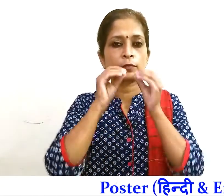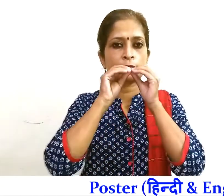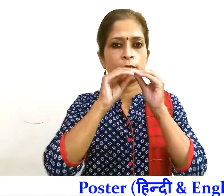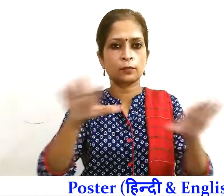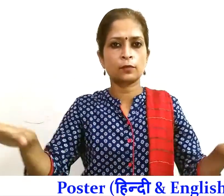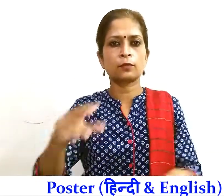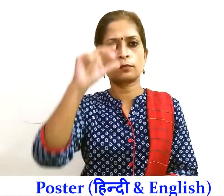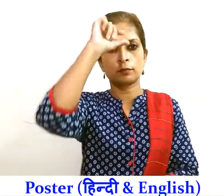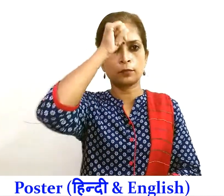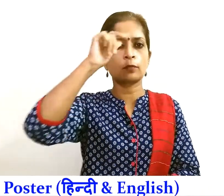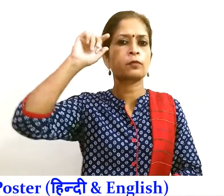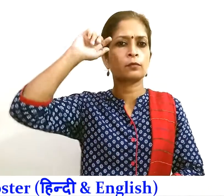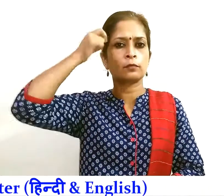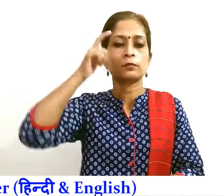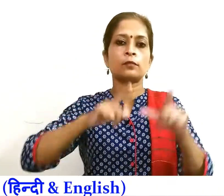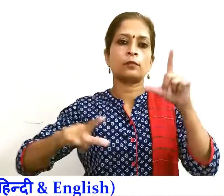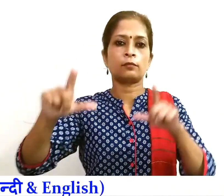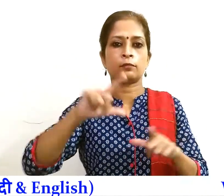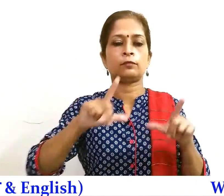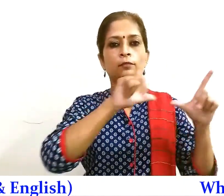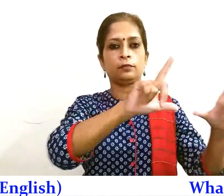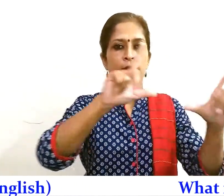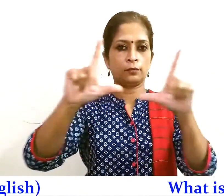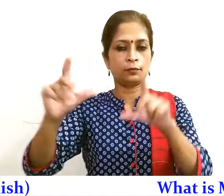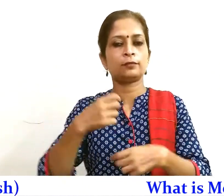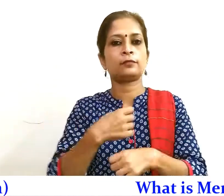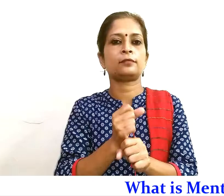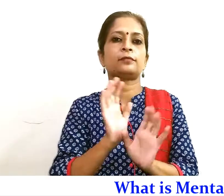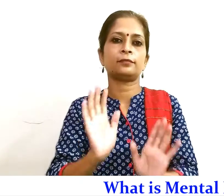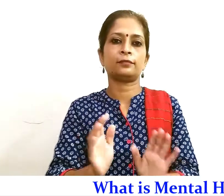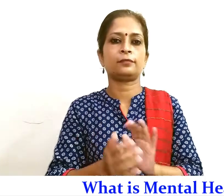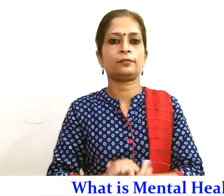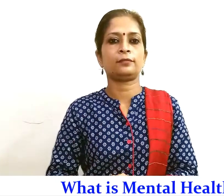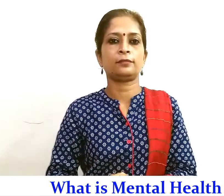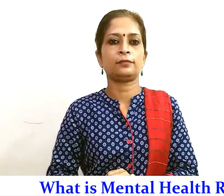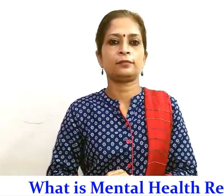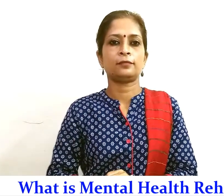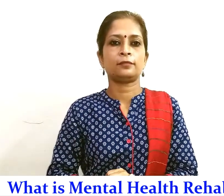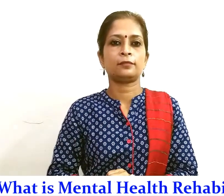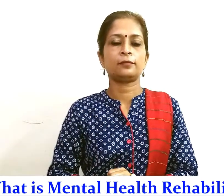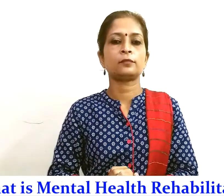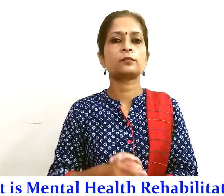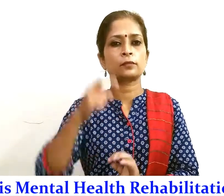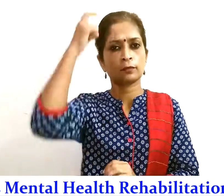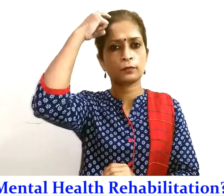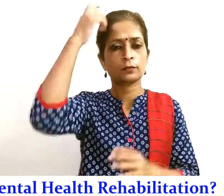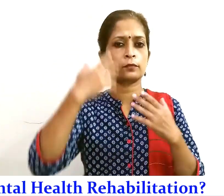प्रचार प्रसार के लिए हिंदी तथा अंग्रेजी में पोस्टर का निर्मान किया गया है मानसिक